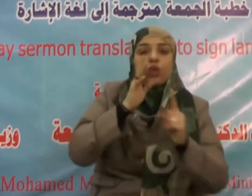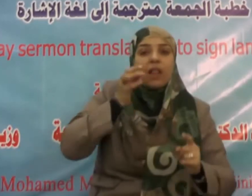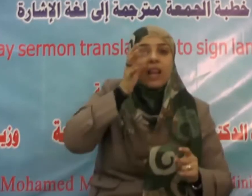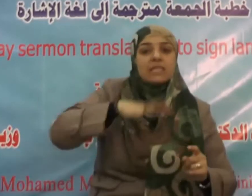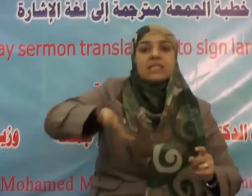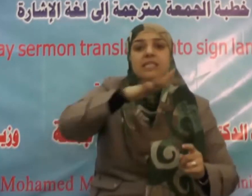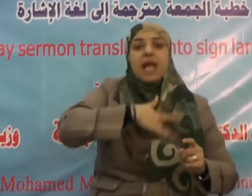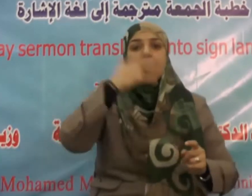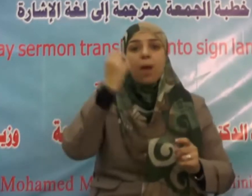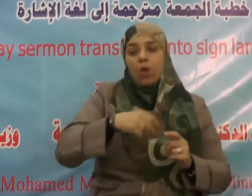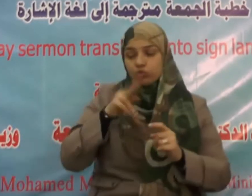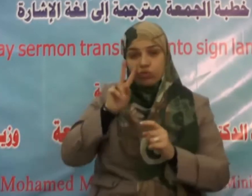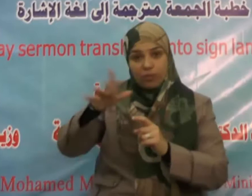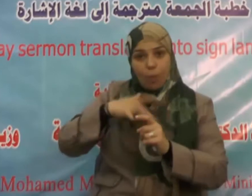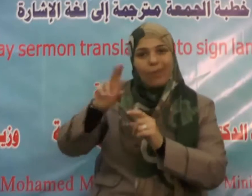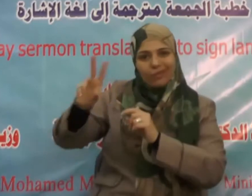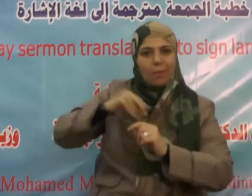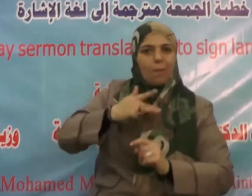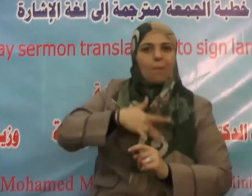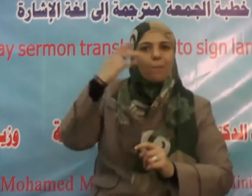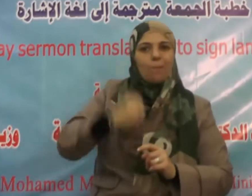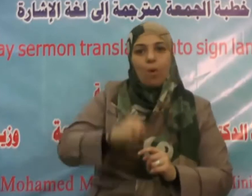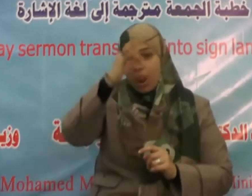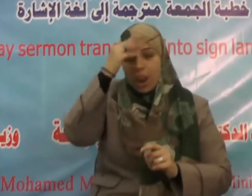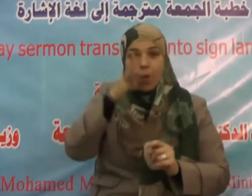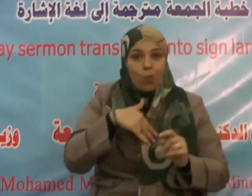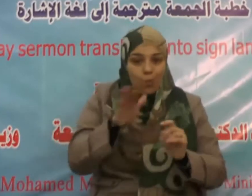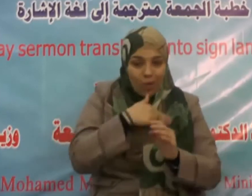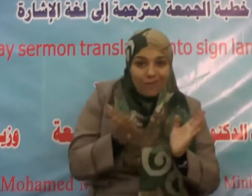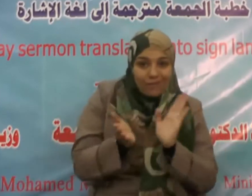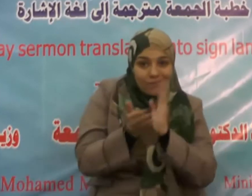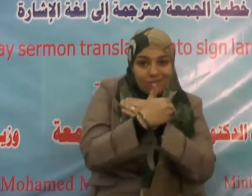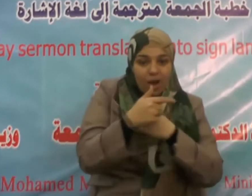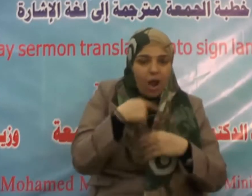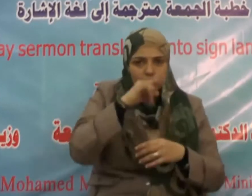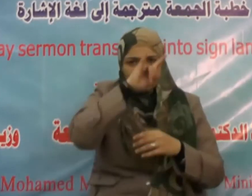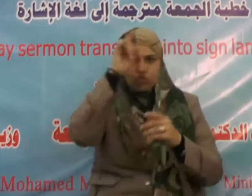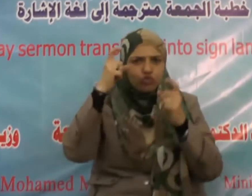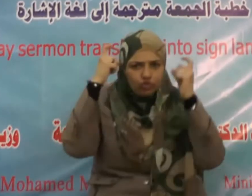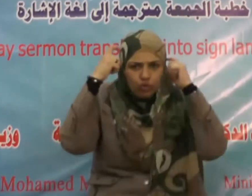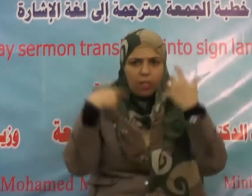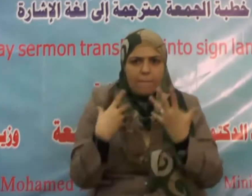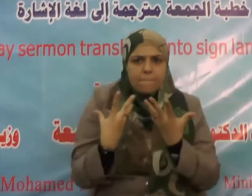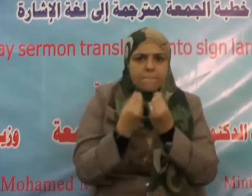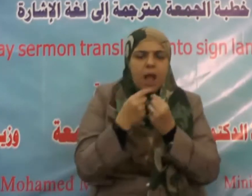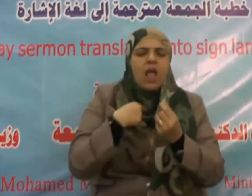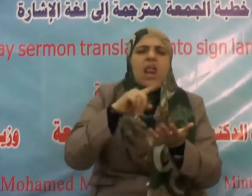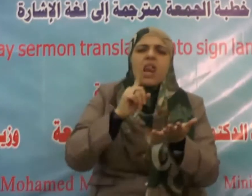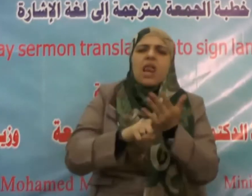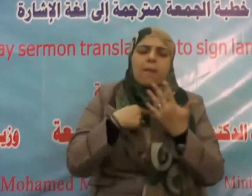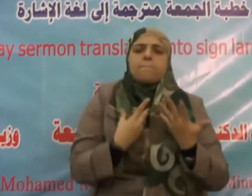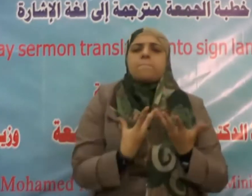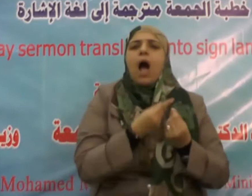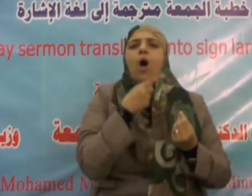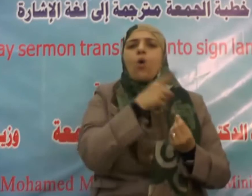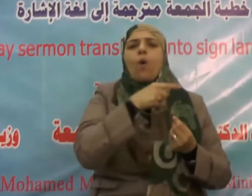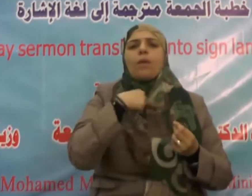هو اعتقاد بالقلب وإقرار باللسان وعمل بالجوارح والأركان